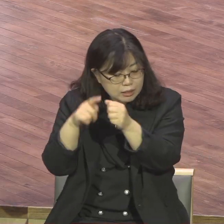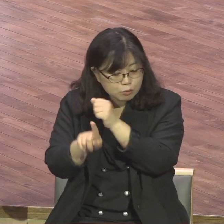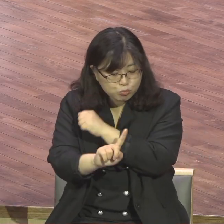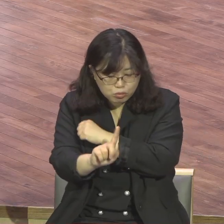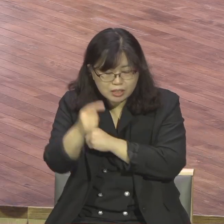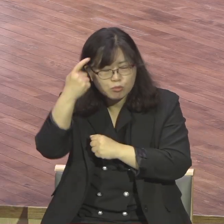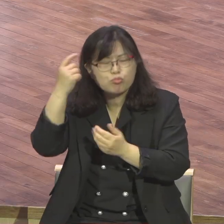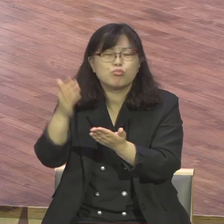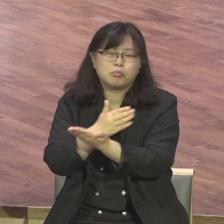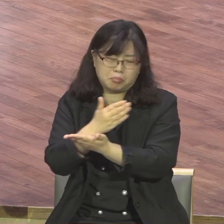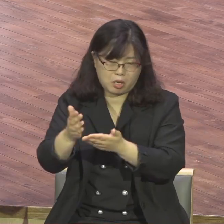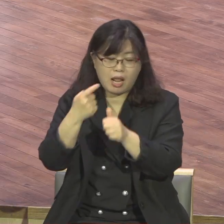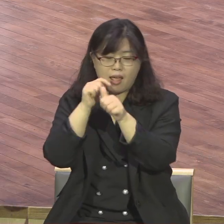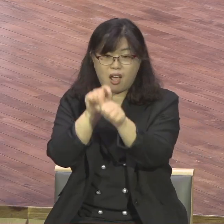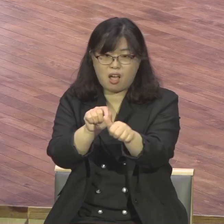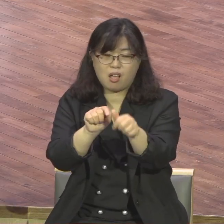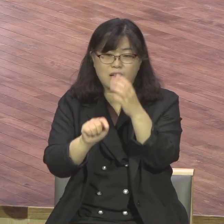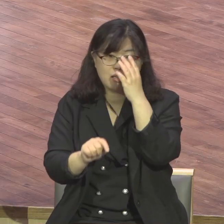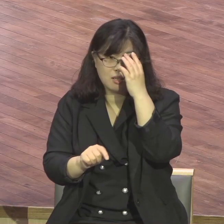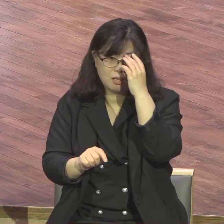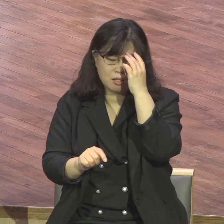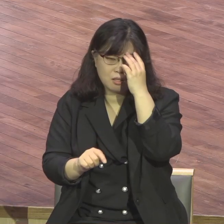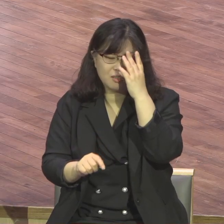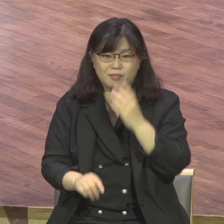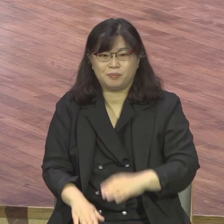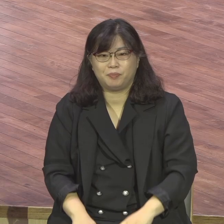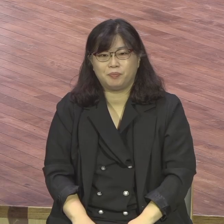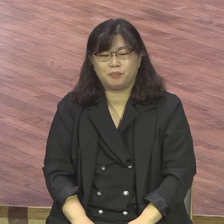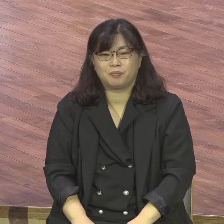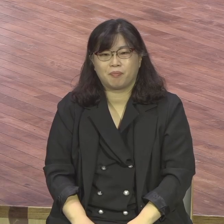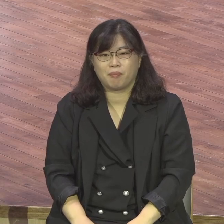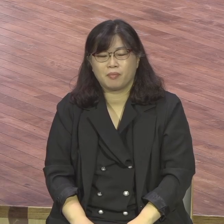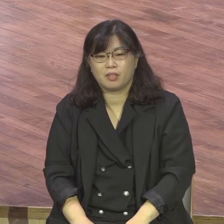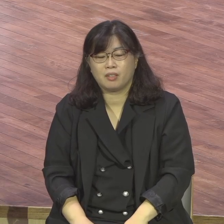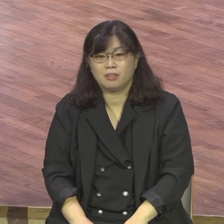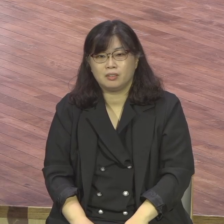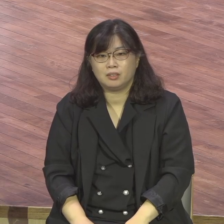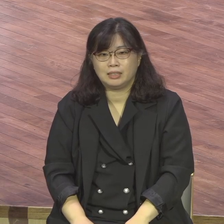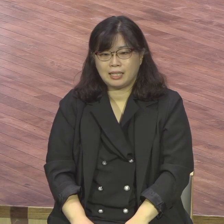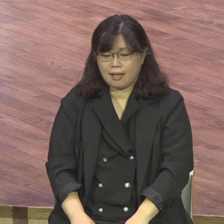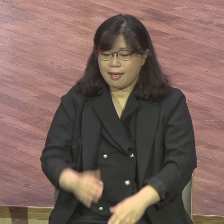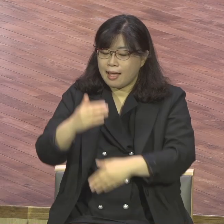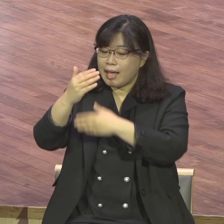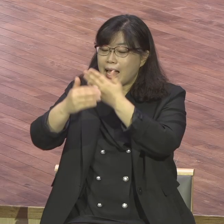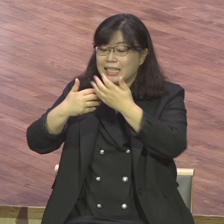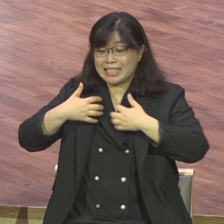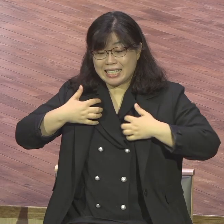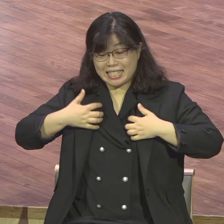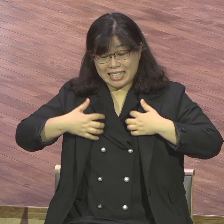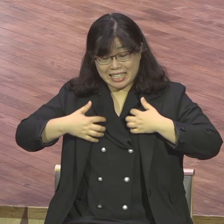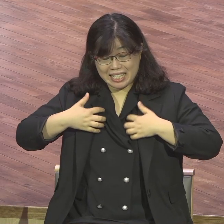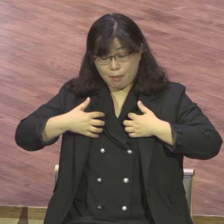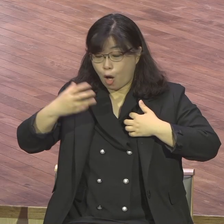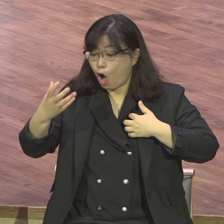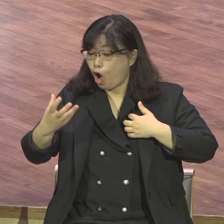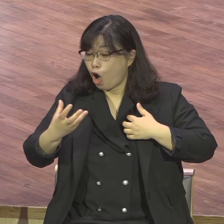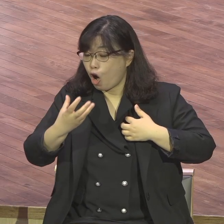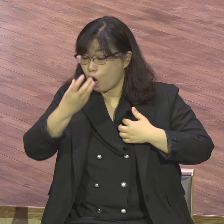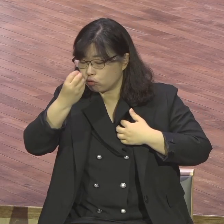사도 바울은 하나님이 기뻐하시는 거룩한 산재물 영적 예배자의 삶을